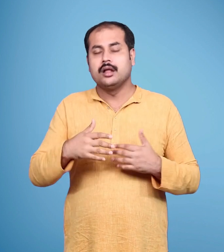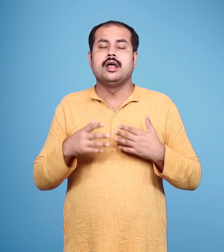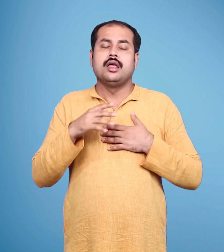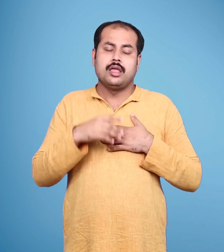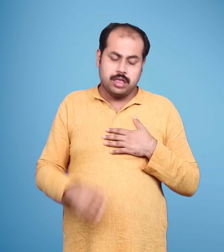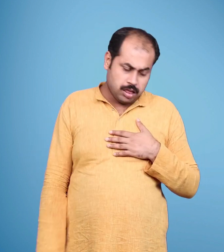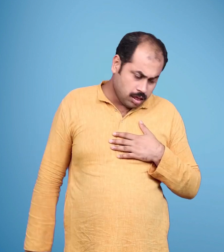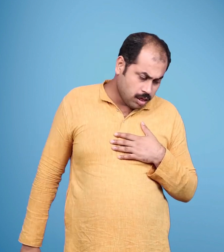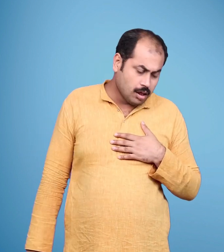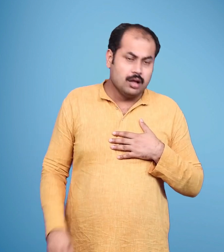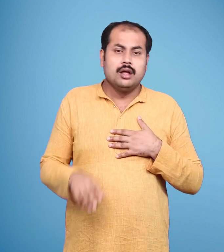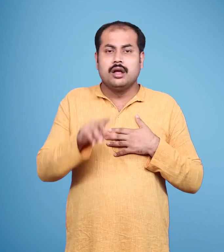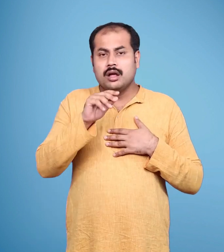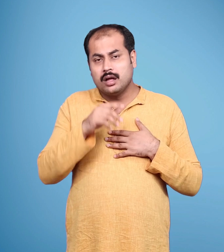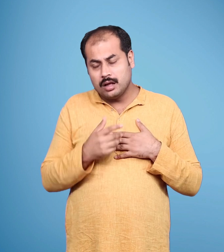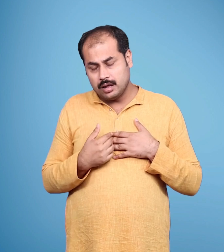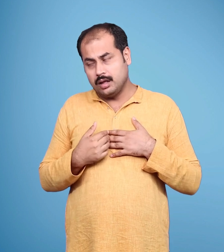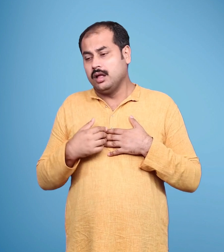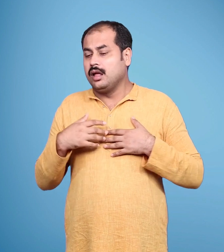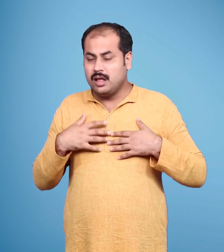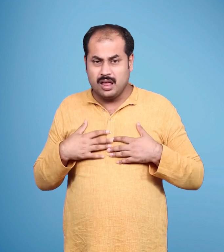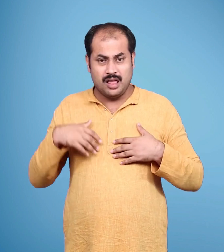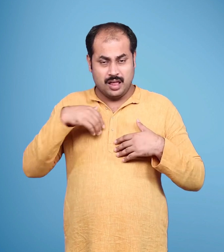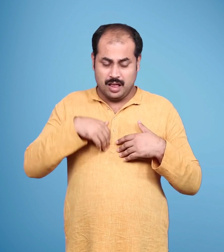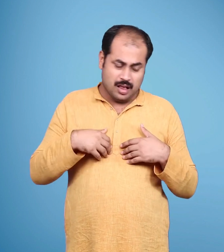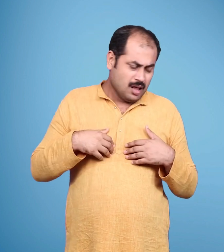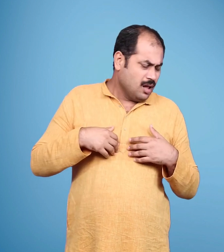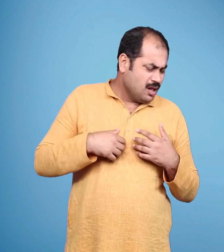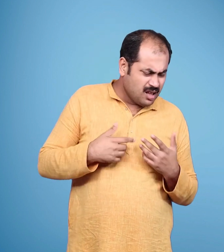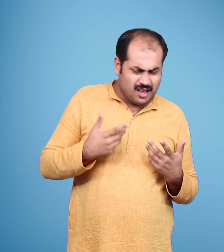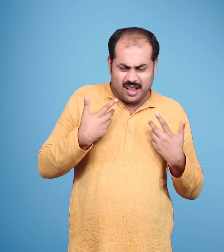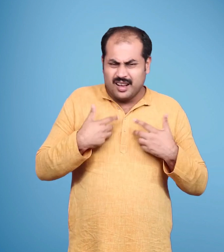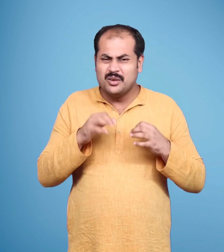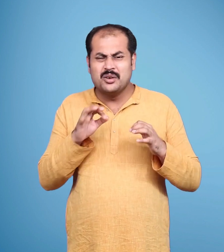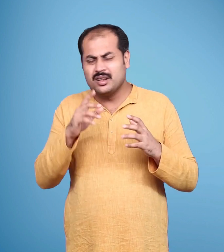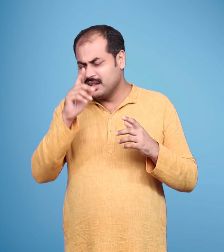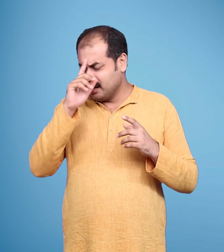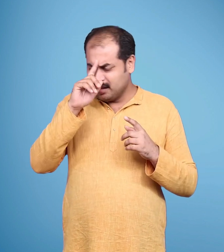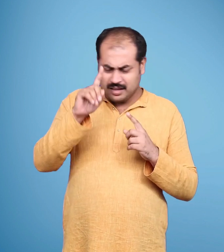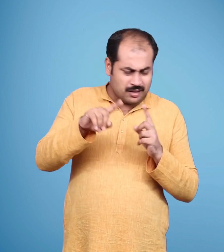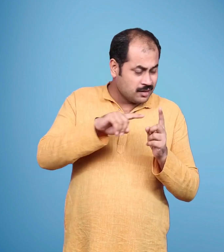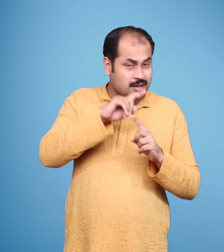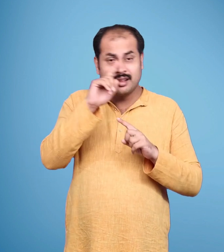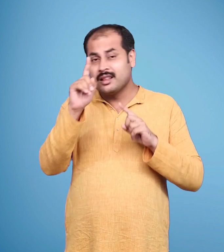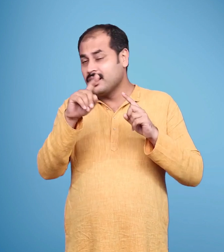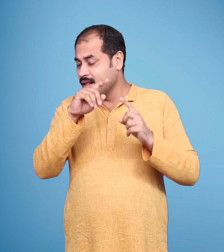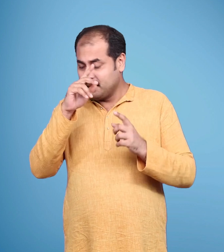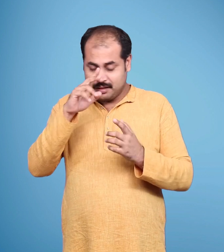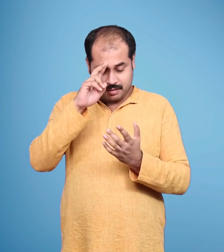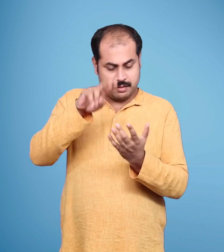स्वयम पर नियंत्रण नहीं रख सके बोलते बोलते उनकी सास उखडने लगी वे चकरा कर धर्ती पर